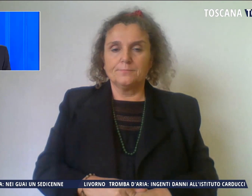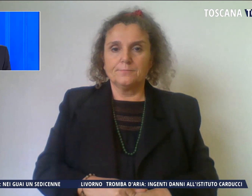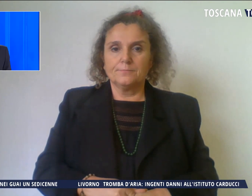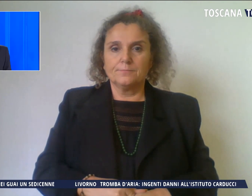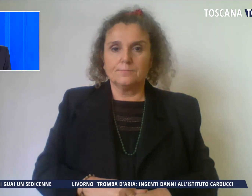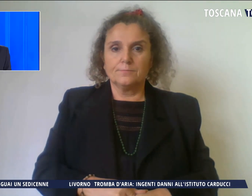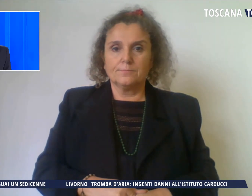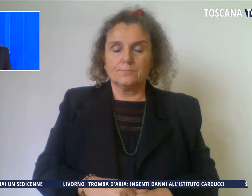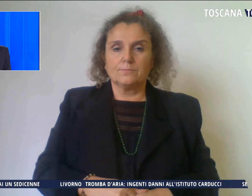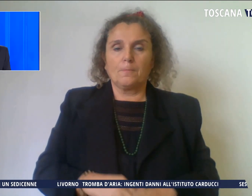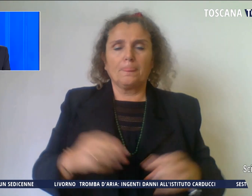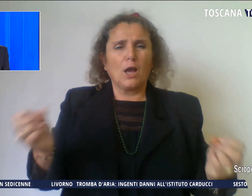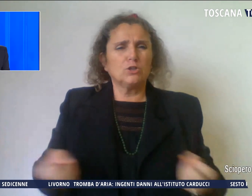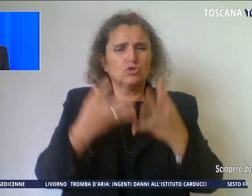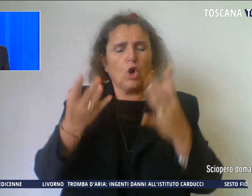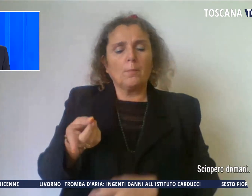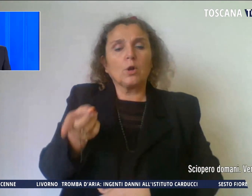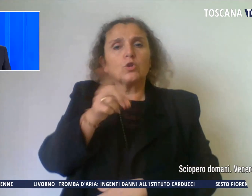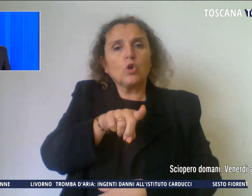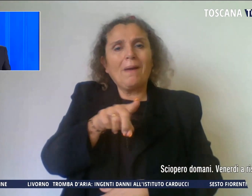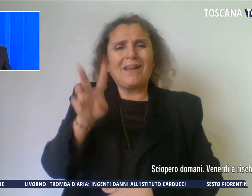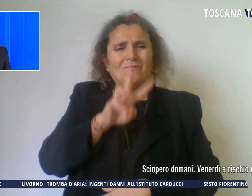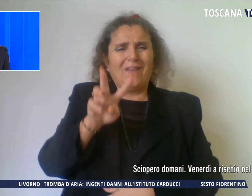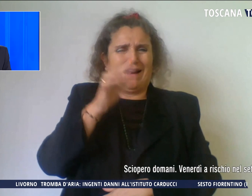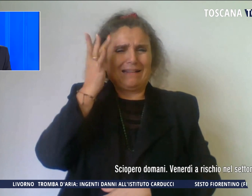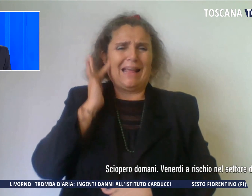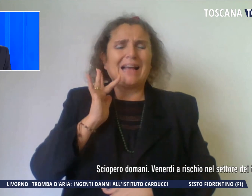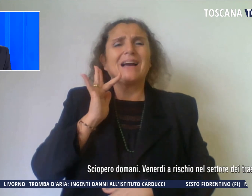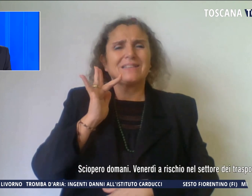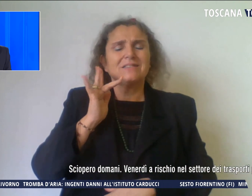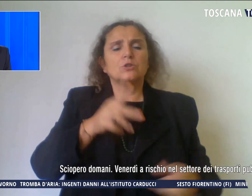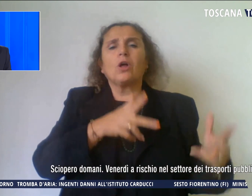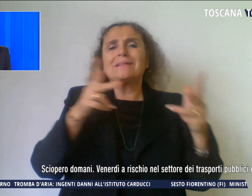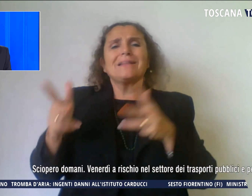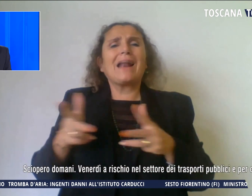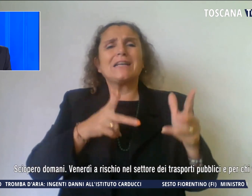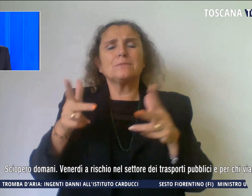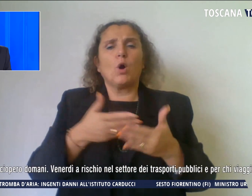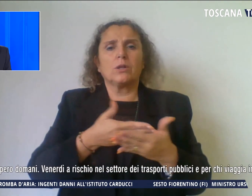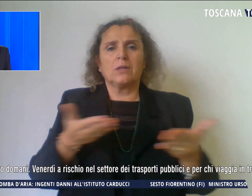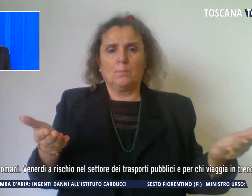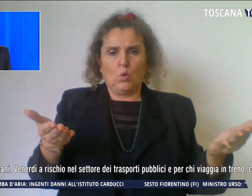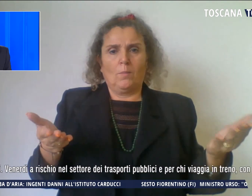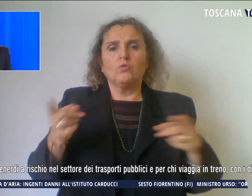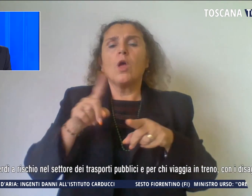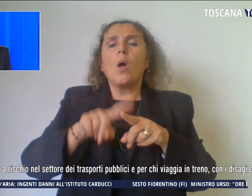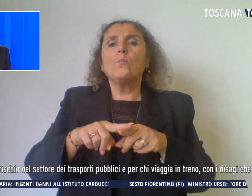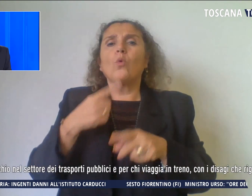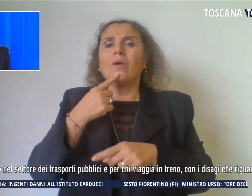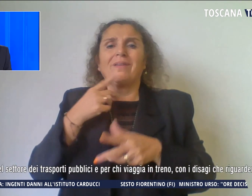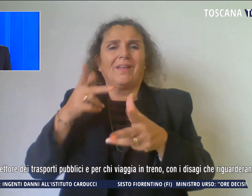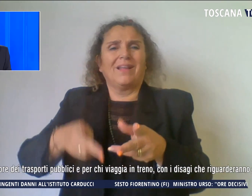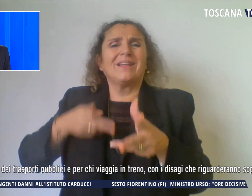Esciò però domani sarà un venerdì a rischio nel settore dei trasporti pubblici e per chi viaggia in treno con i disagi che